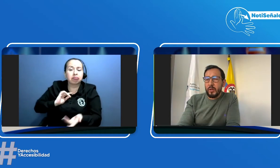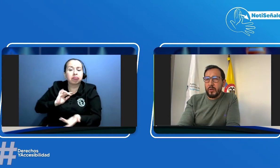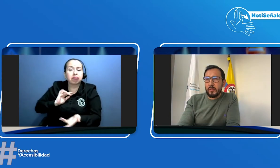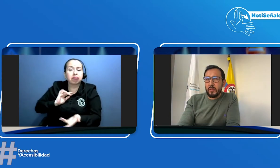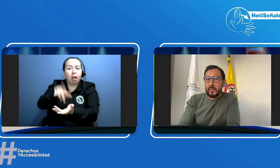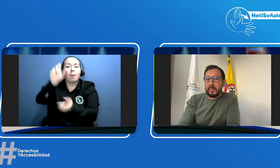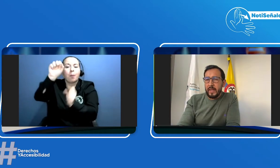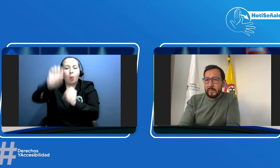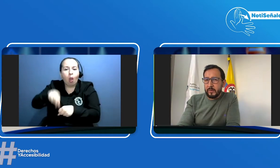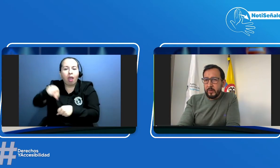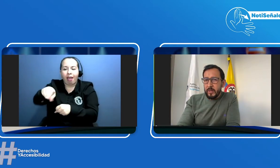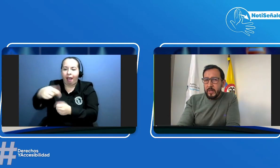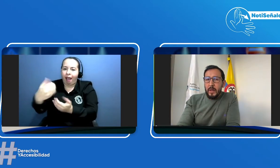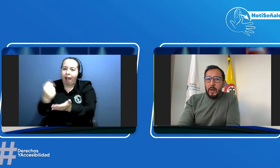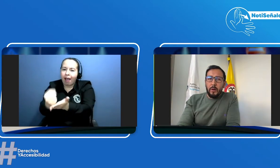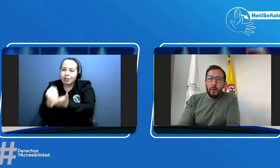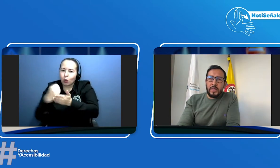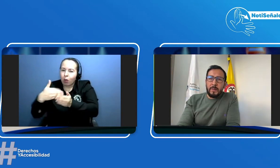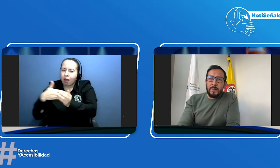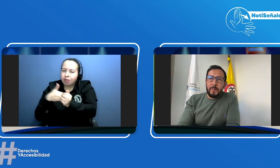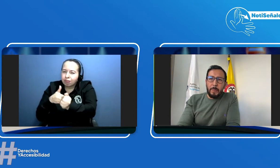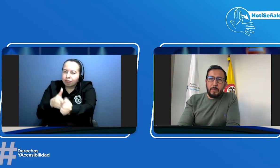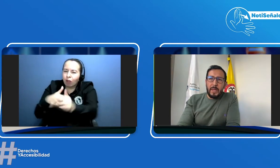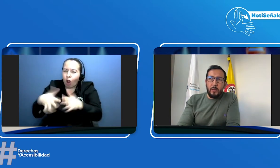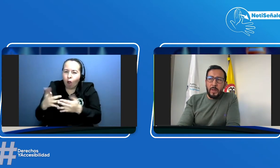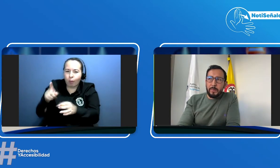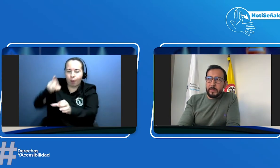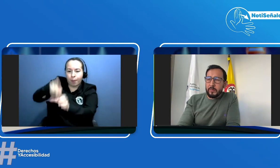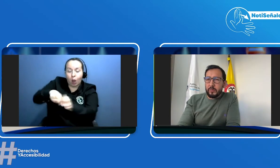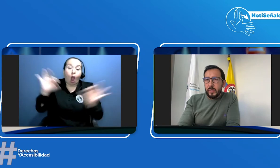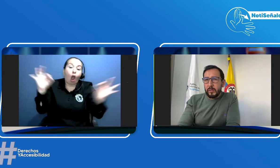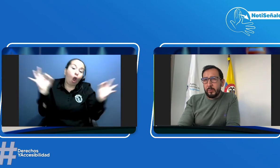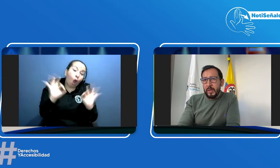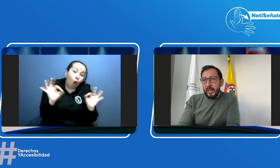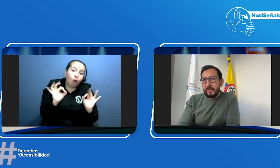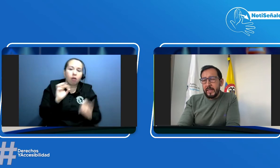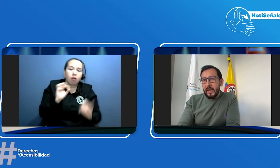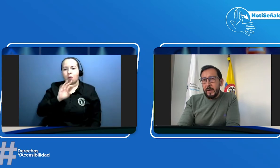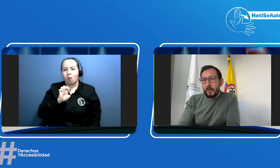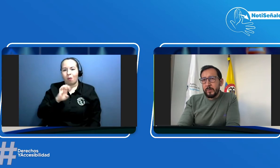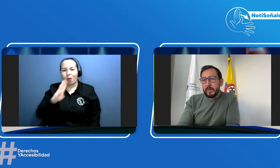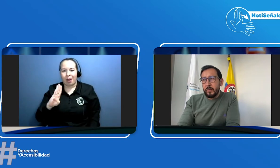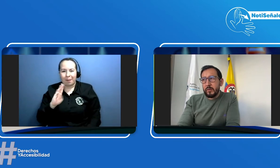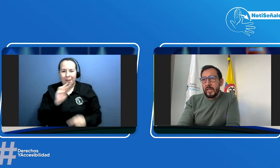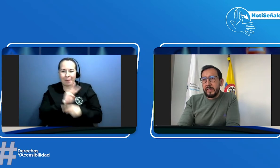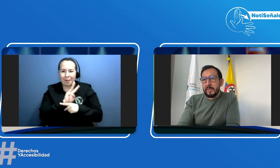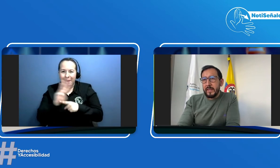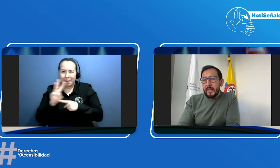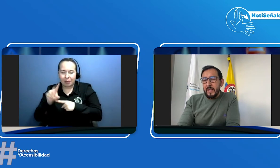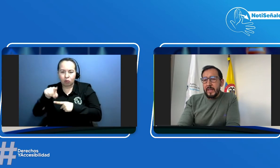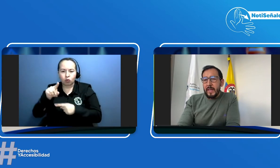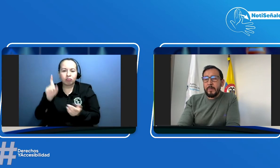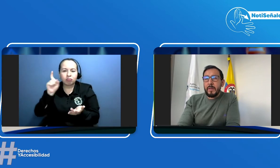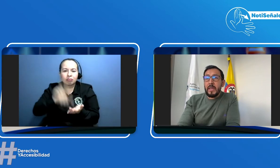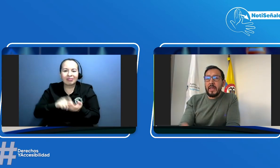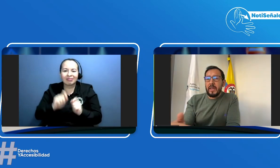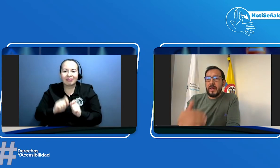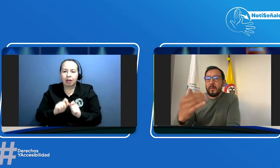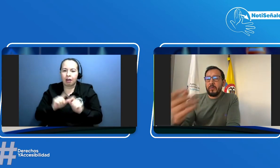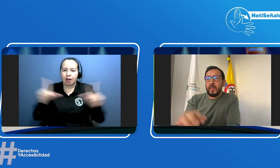nacional de tránsito o también vía web ustedes pueden acceder a los respectivos links y ustedes